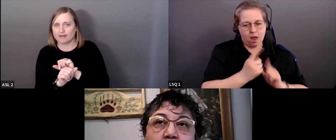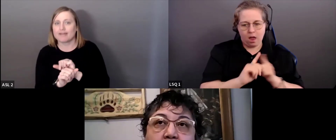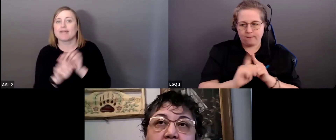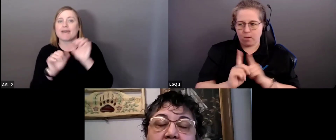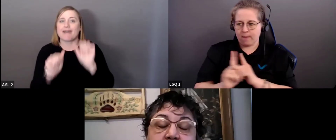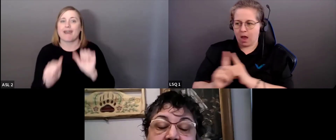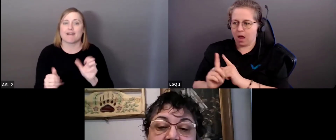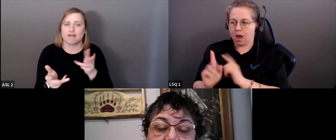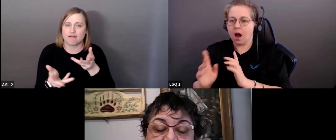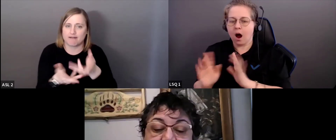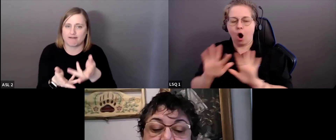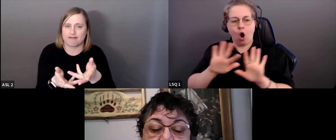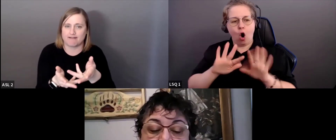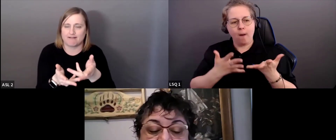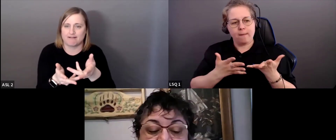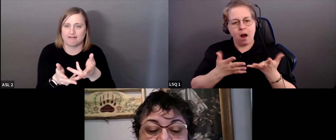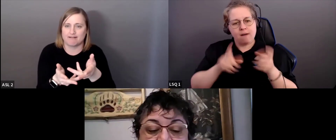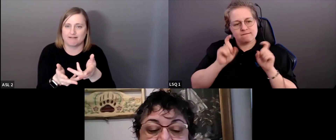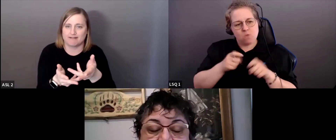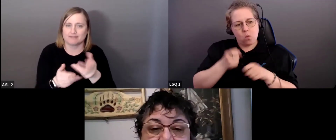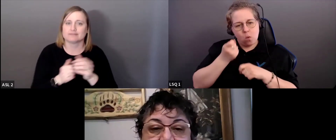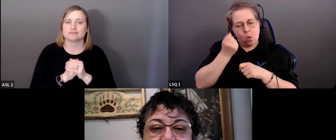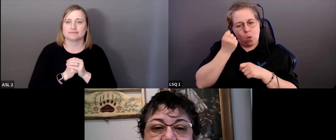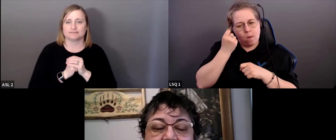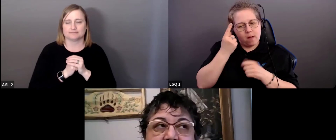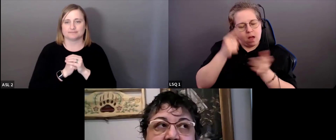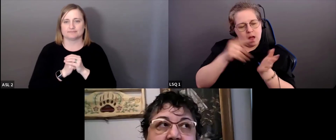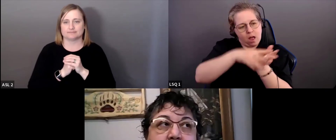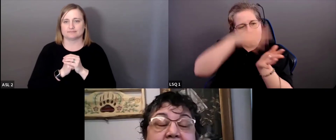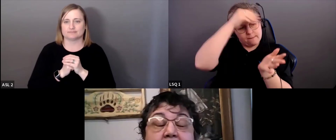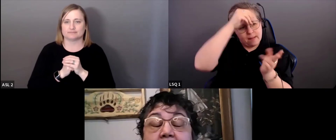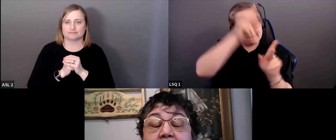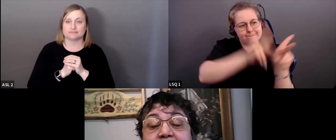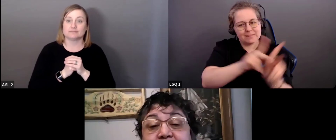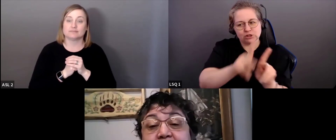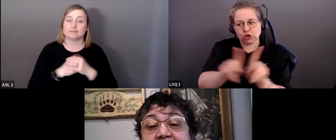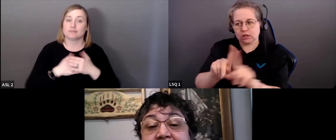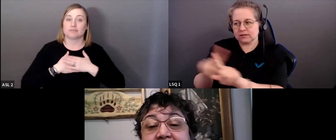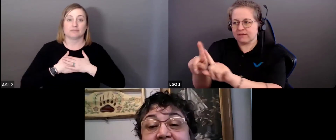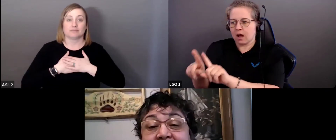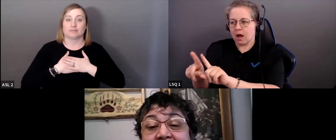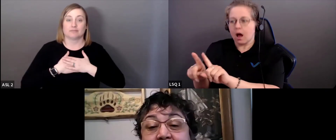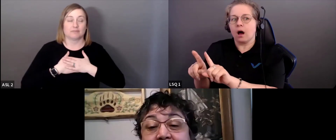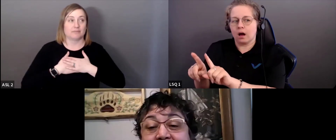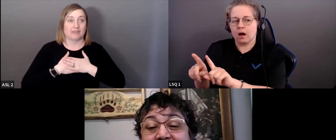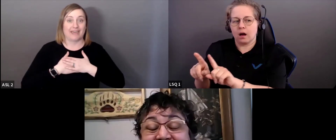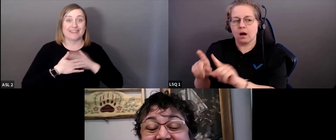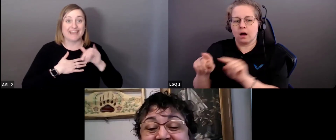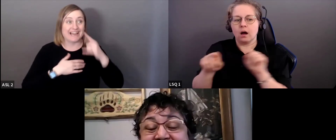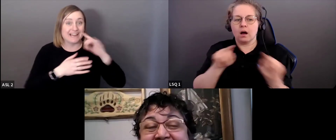obligés d'apprendre pour mieux comprendre les gens avec lesquels vous alliez